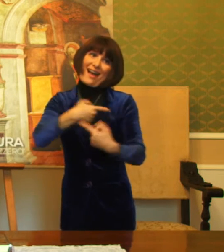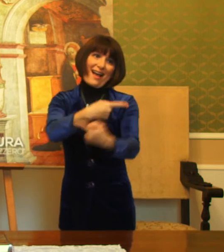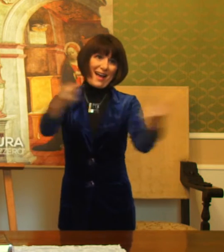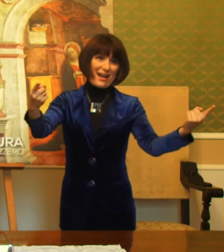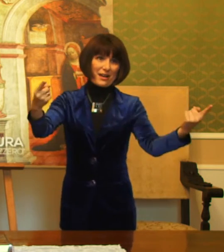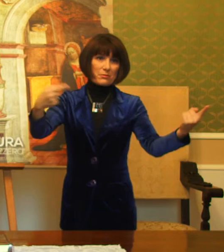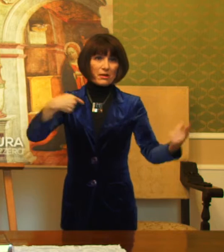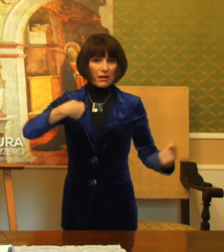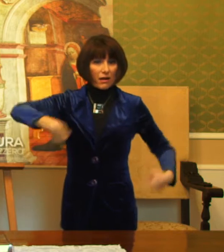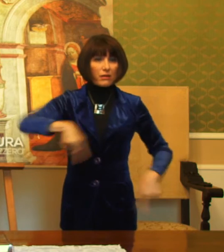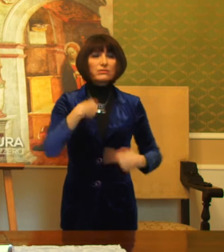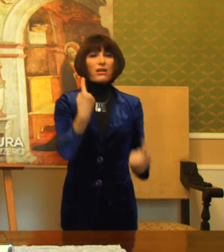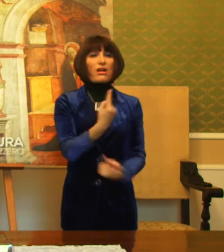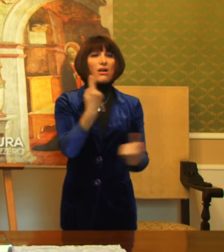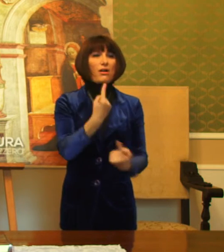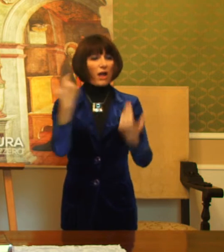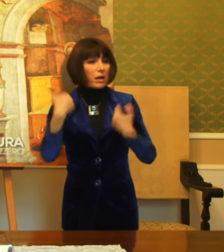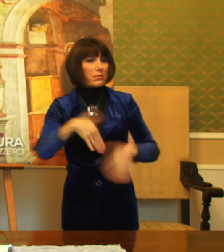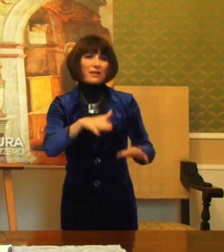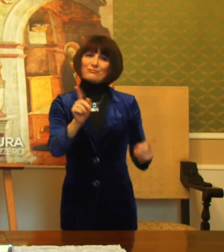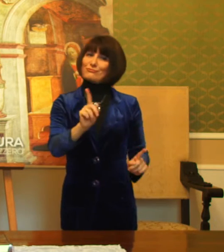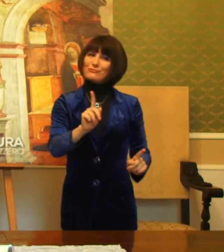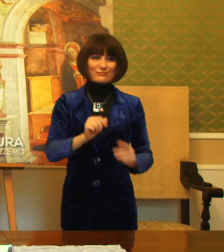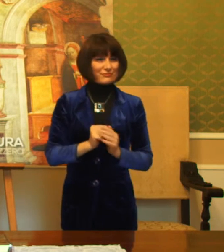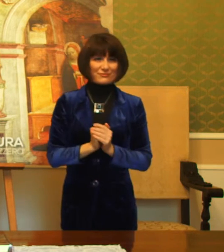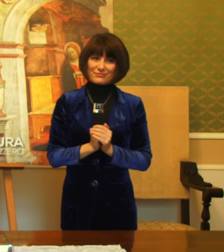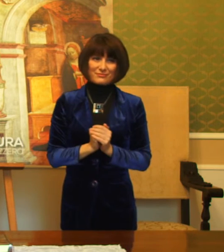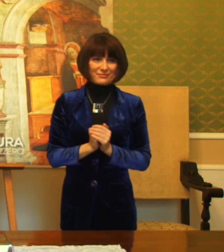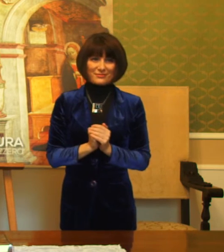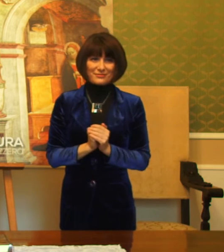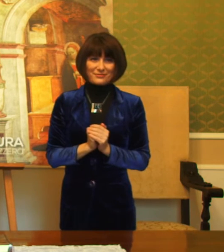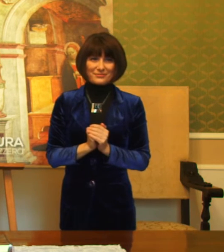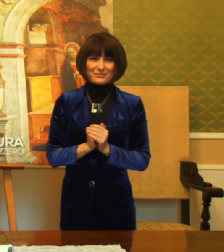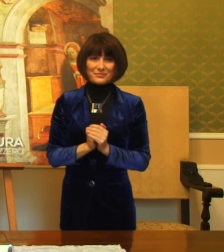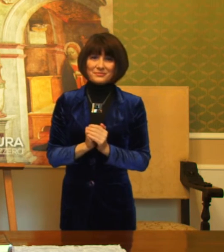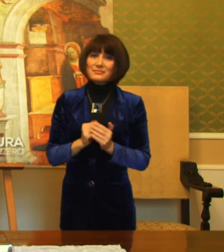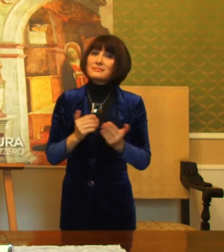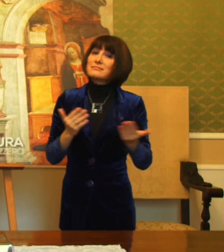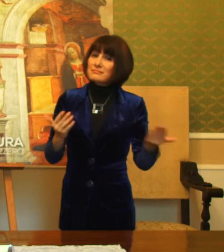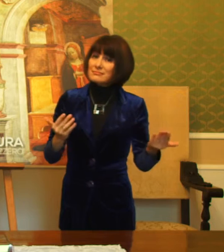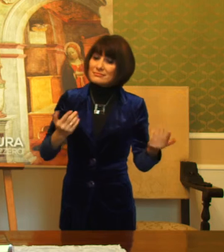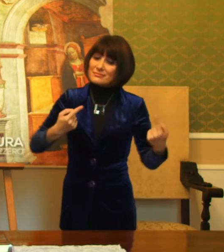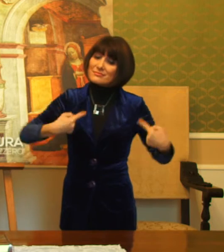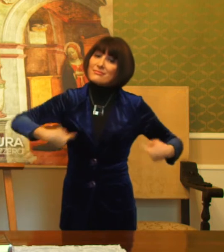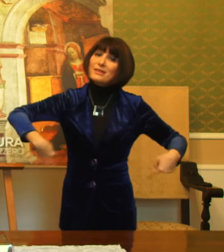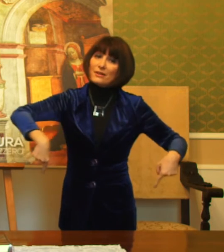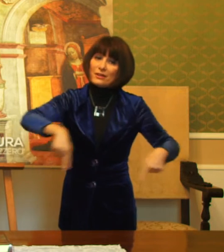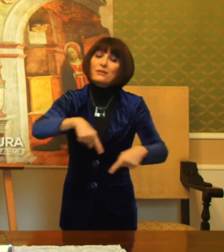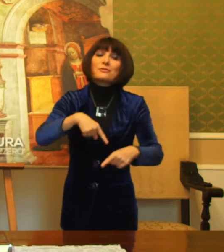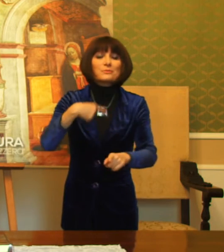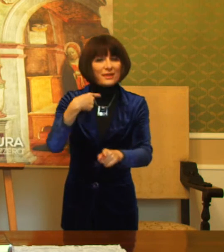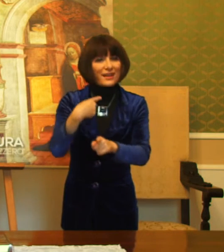che non siamo soli, che non siamo abbandonati, ma nello stesso tempo siamo anche invitati,